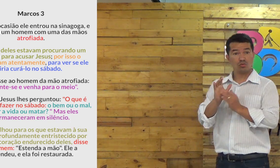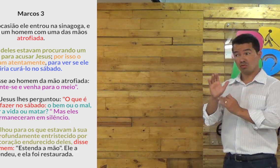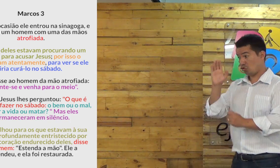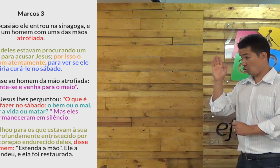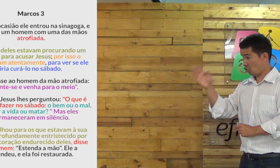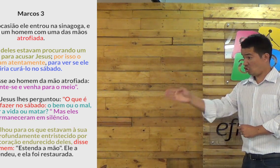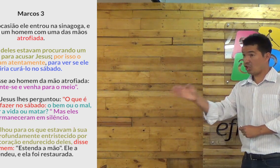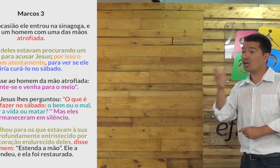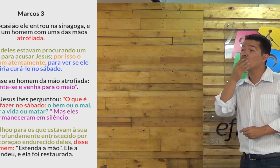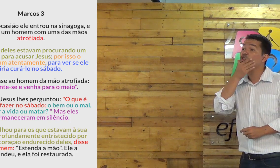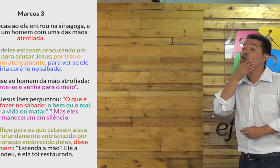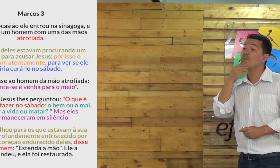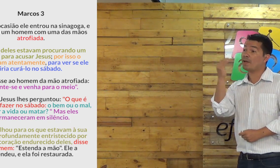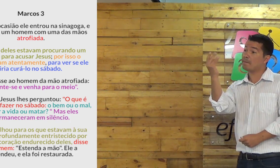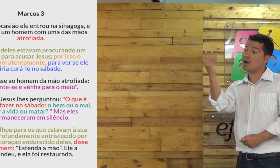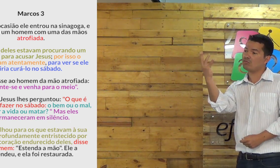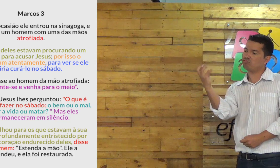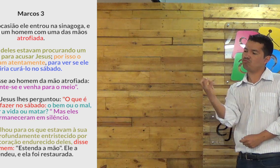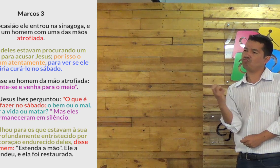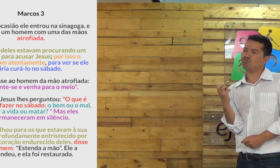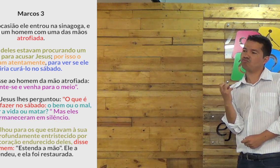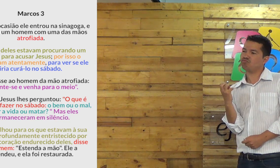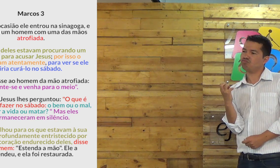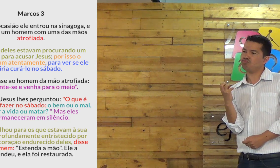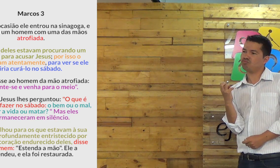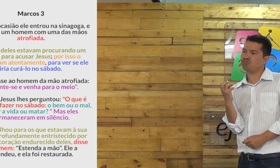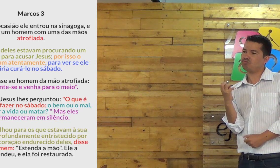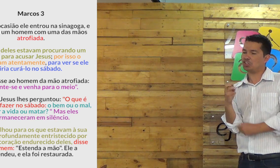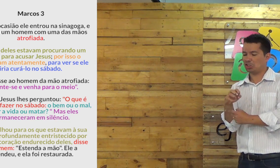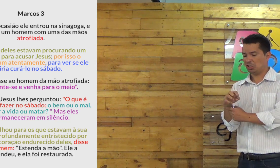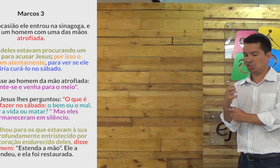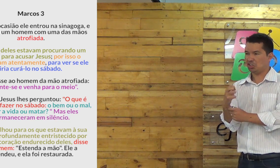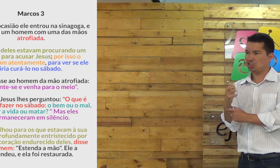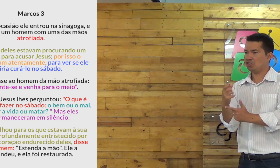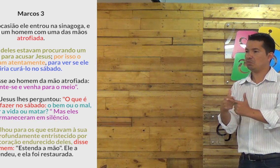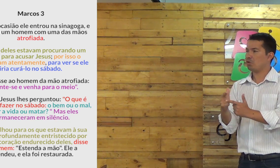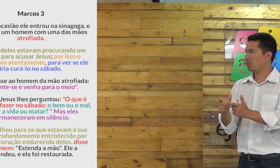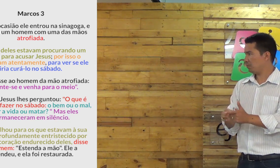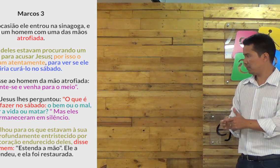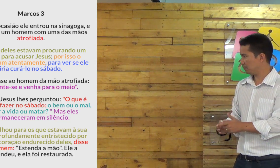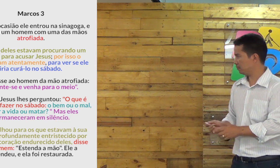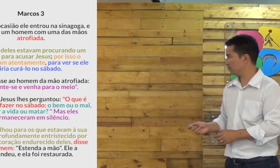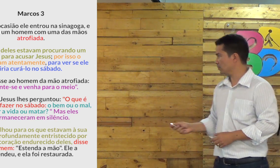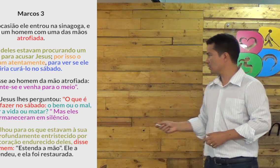E Jesus tem uma conversa diretamente com aquele homem. Que tinha uma mão atrofiada, né?